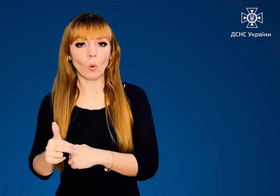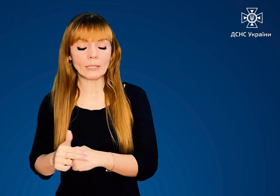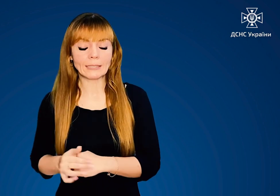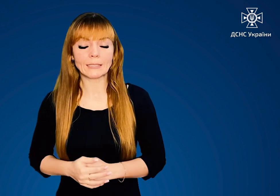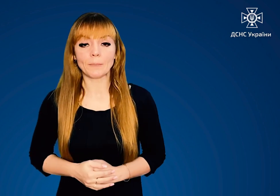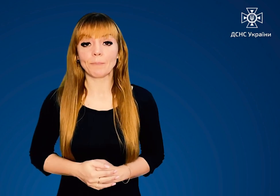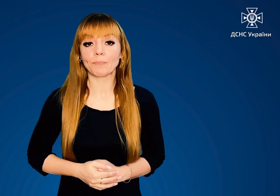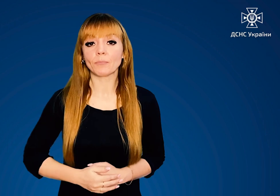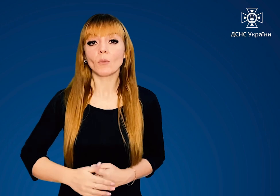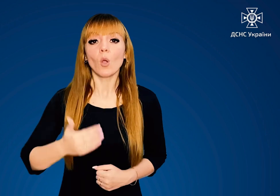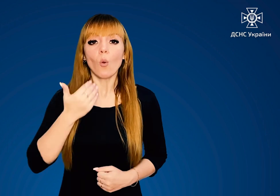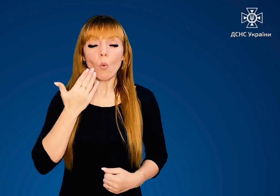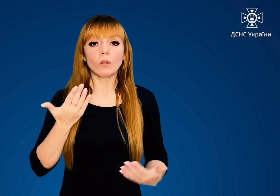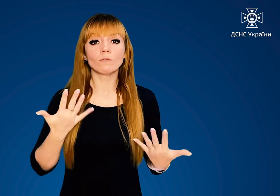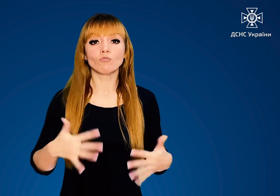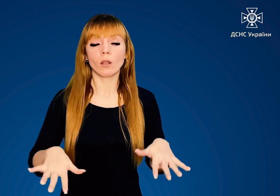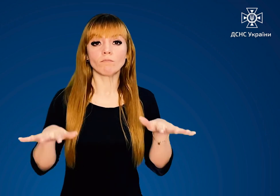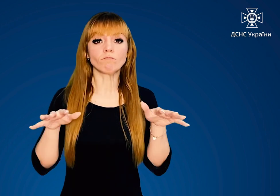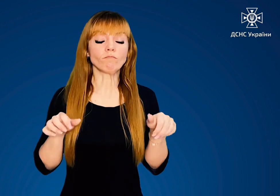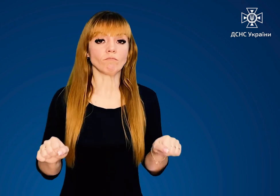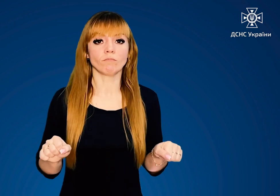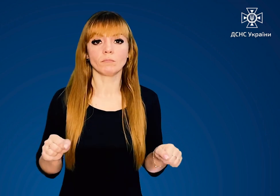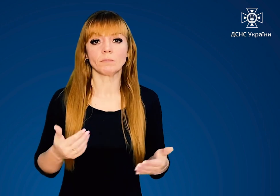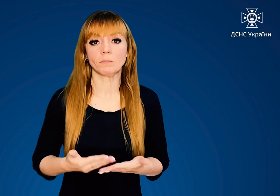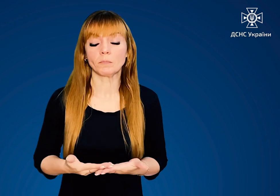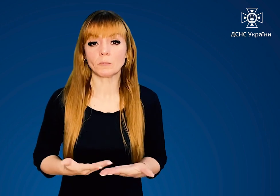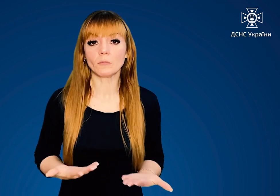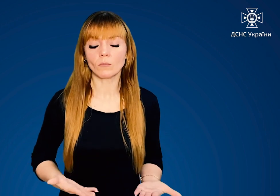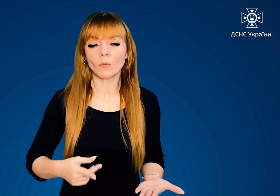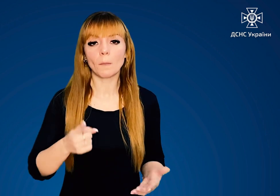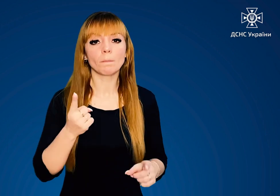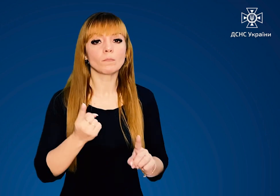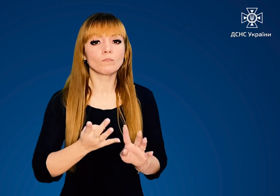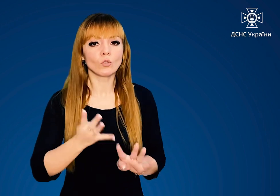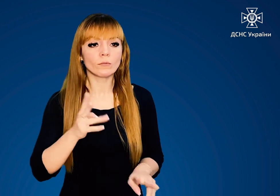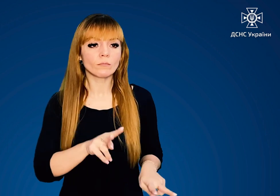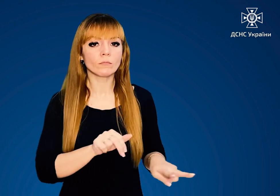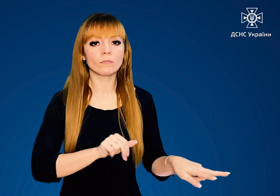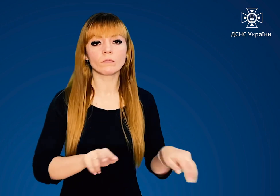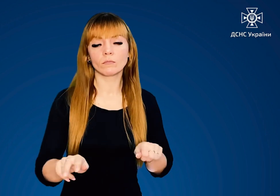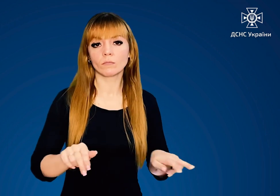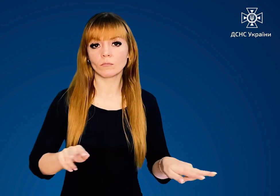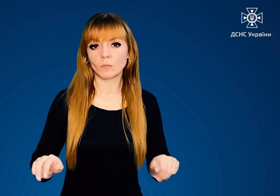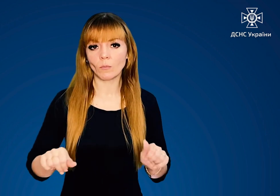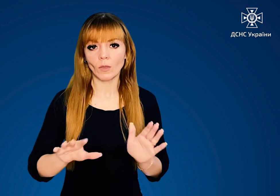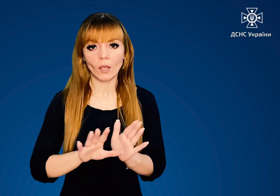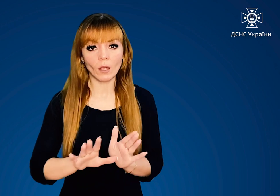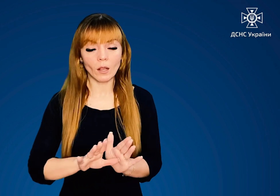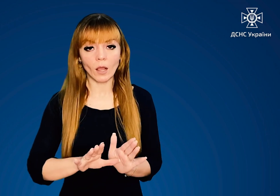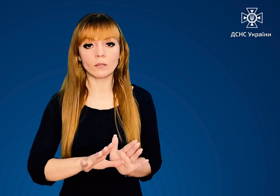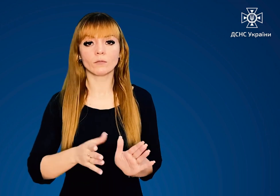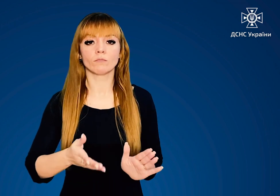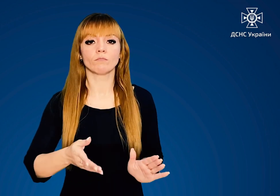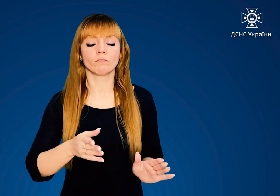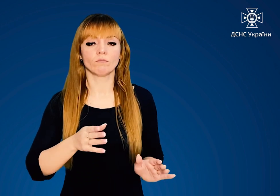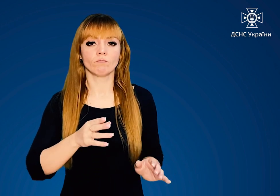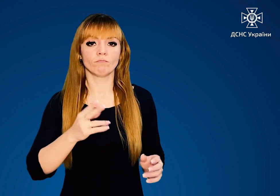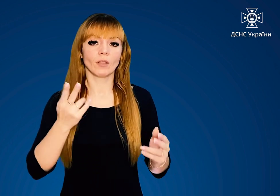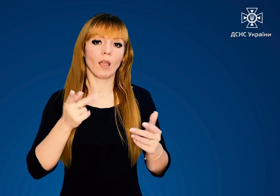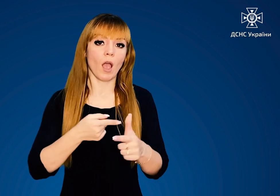електропостачання Першочергово відключіть електроприлади від мережі або вимкніть